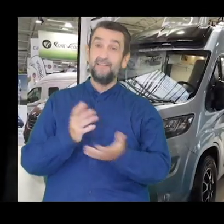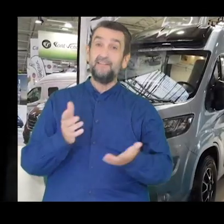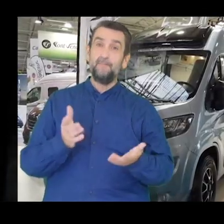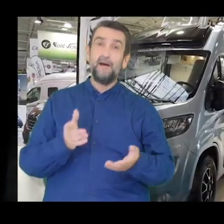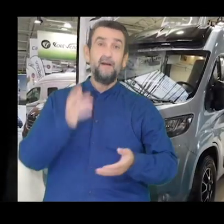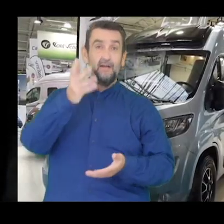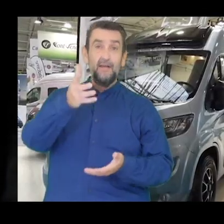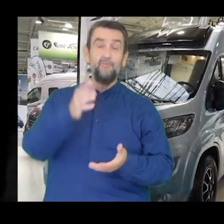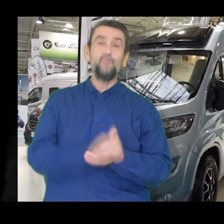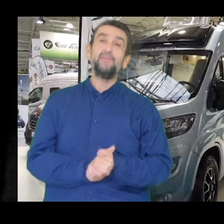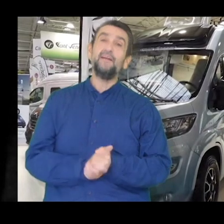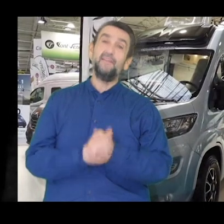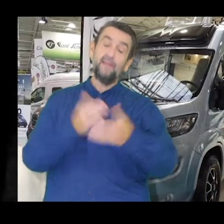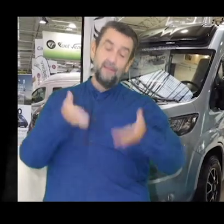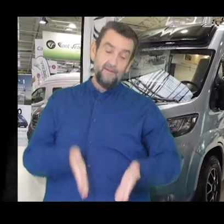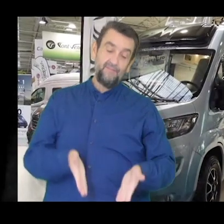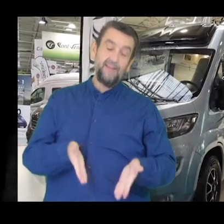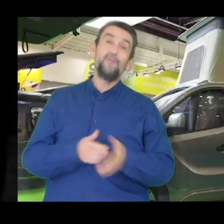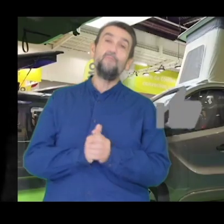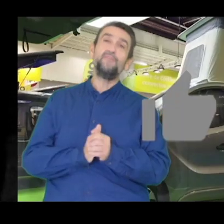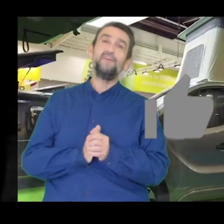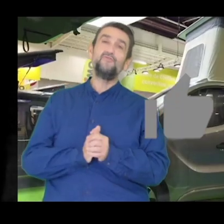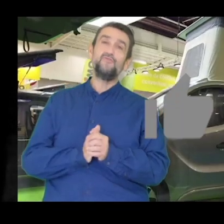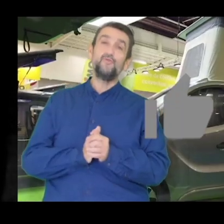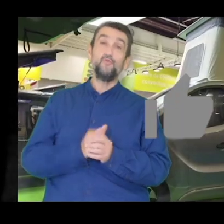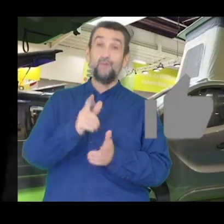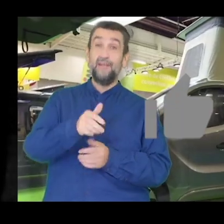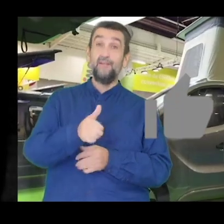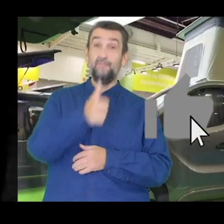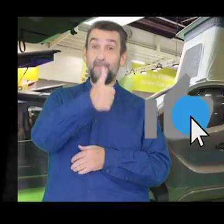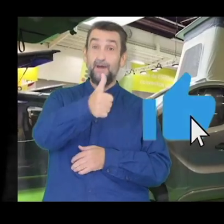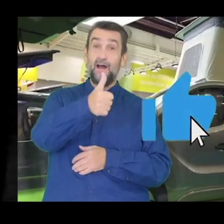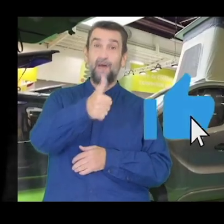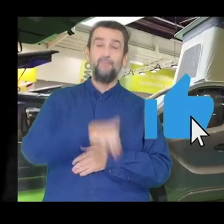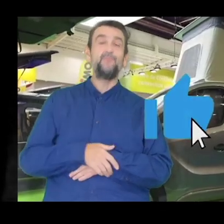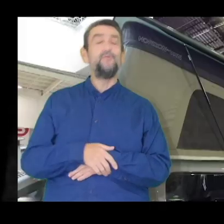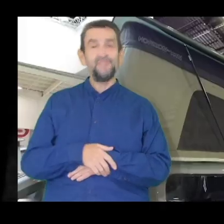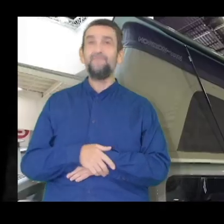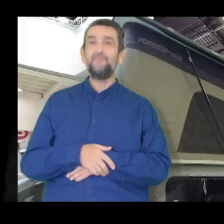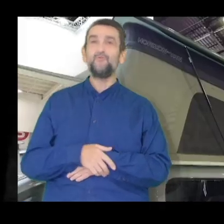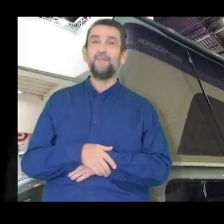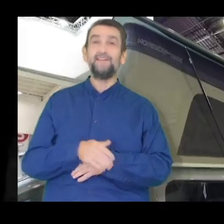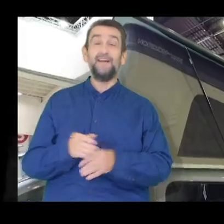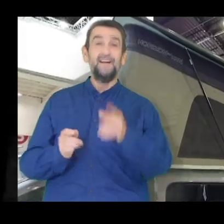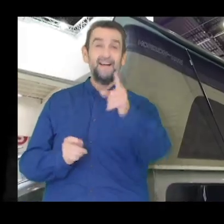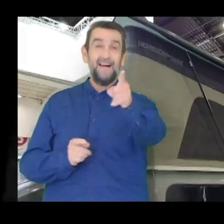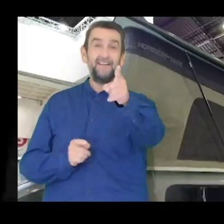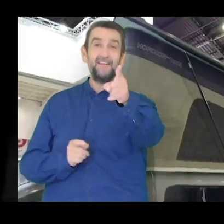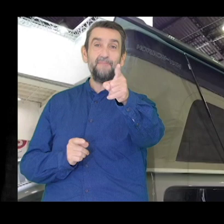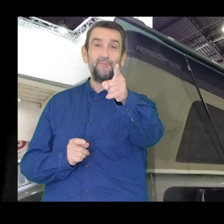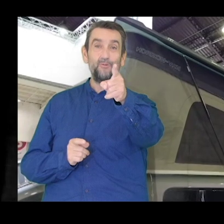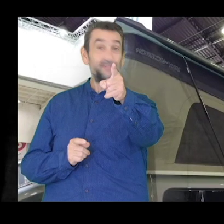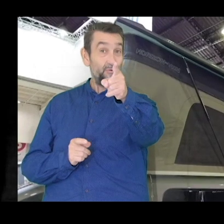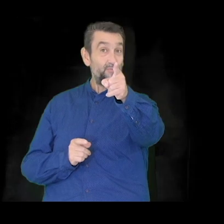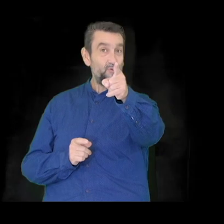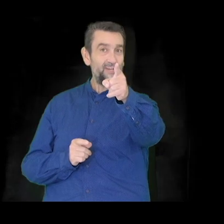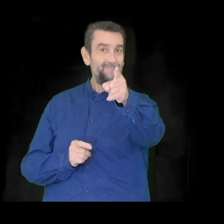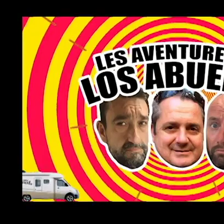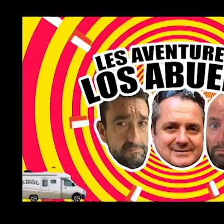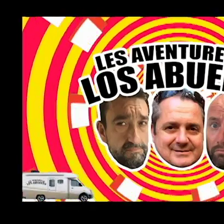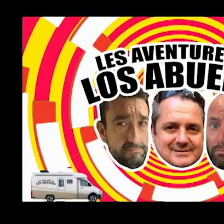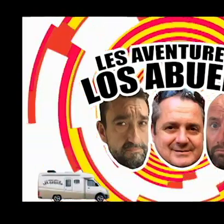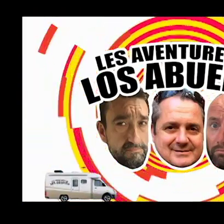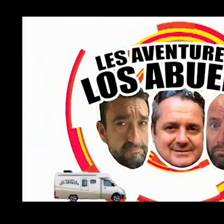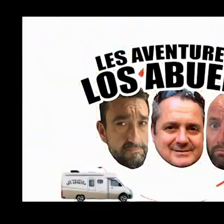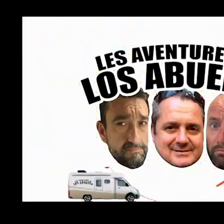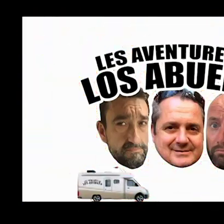avoir aidé n'hésitez pas à me contacter via les commentaires juste dessous et n'oubliez pas un pouce bleu ça me fait toujours plaisir à très très bientôt au salon du bourget